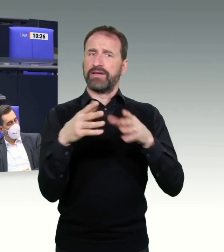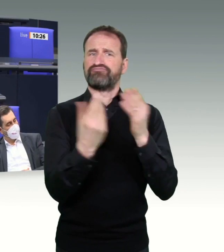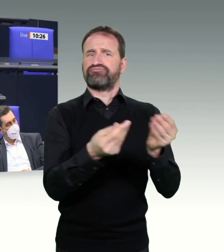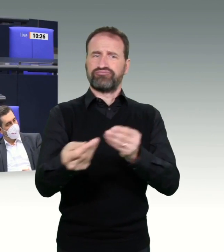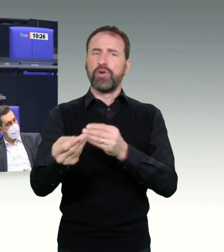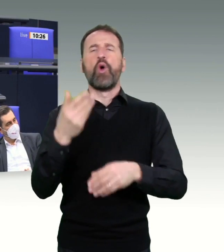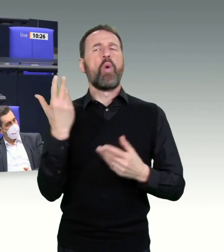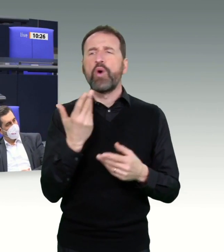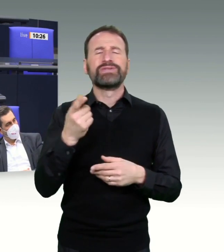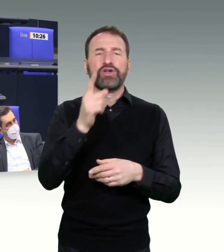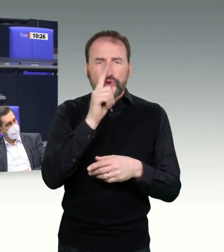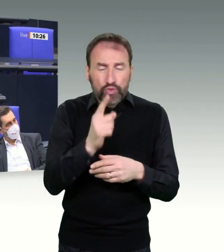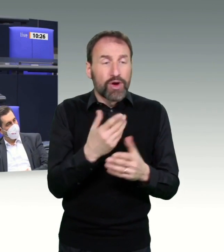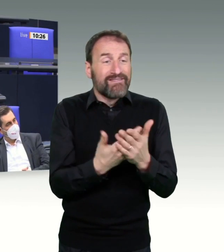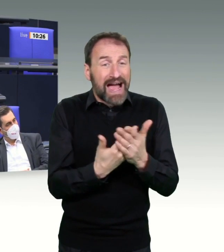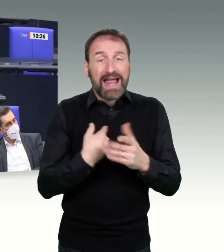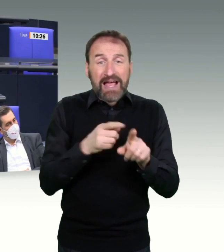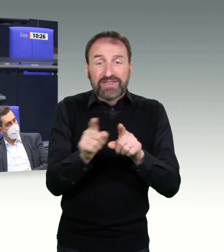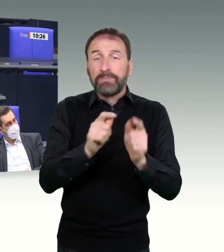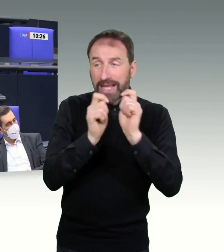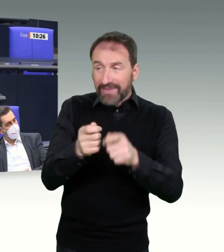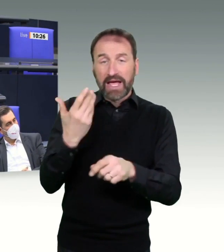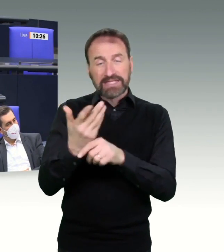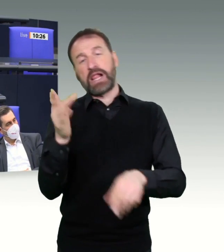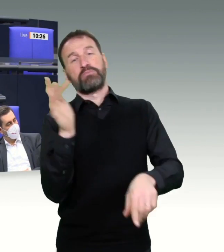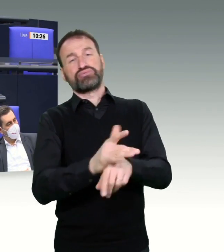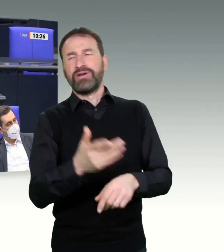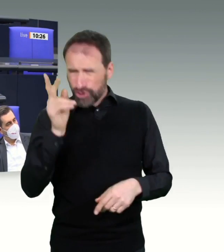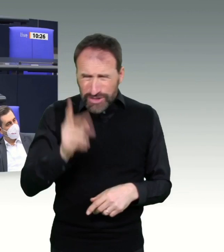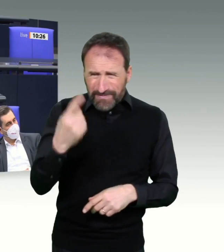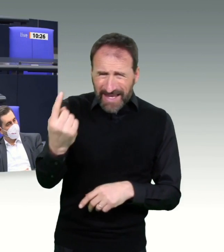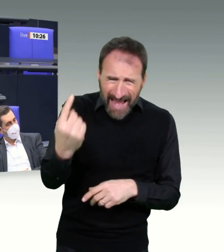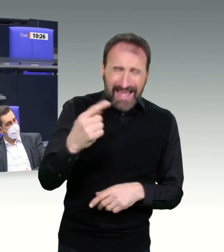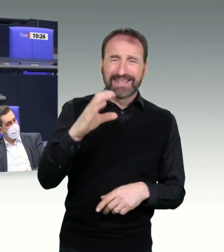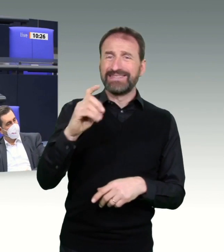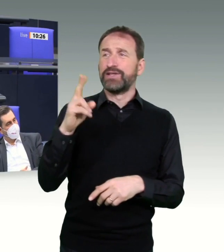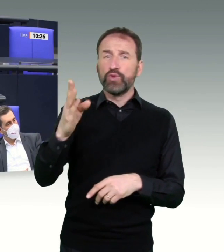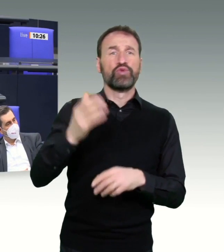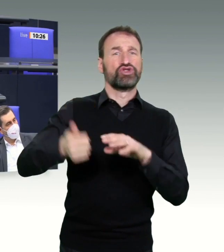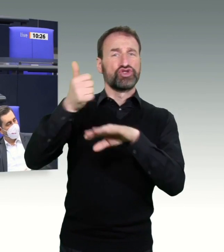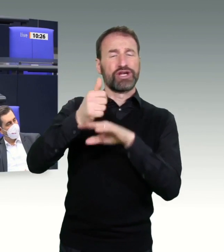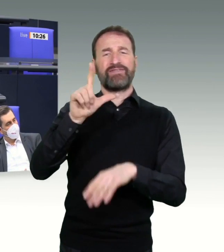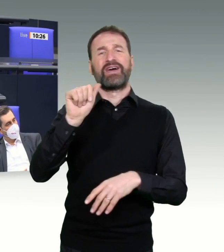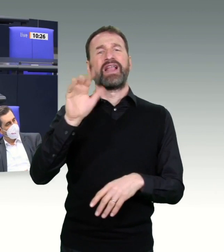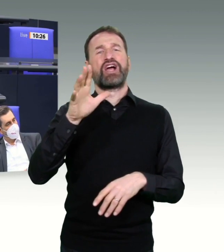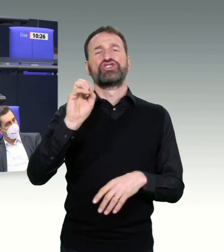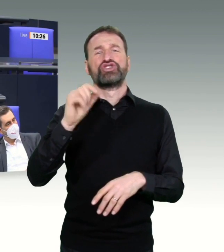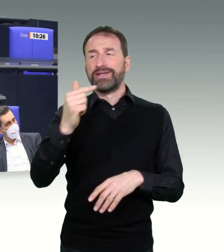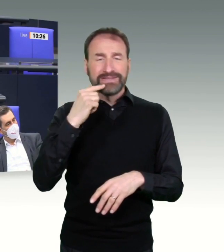dass Ihr eigener CDU-Chef Laschet gesagt hat, dass wir einen Digitalisierungsschub brauchen? Stimmen Sie mir zu, dass bei der Bund